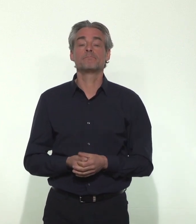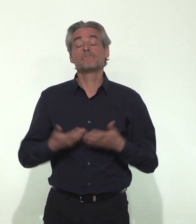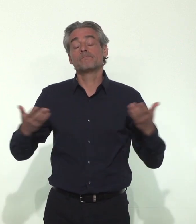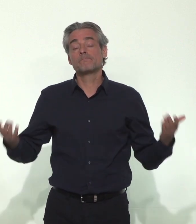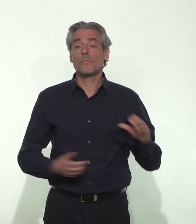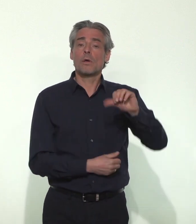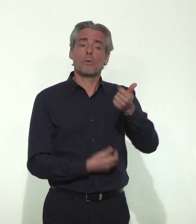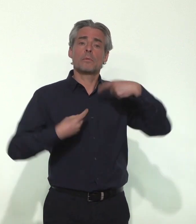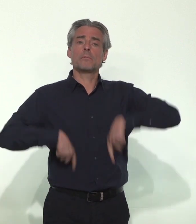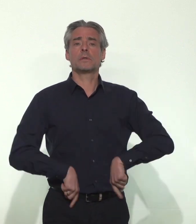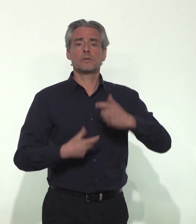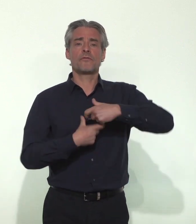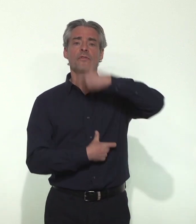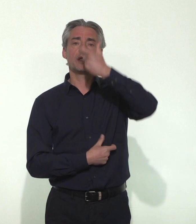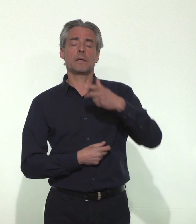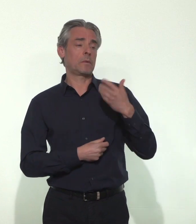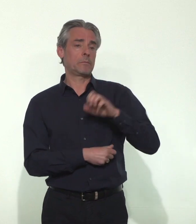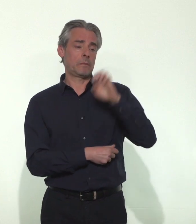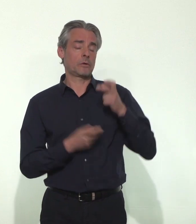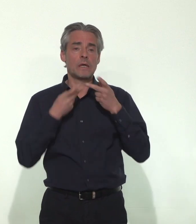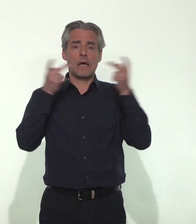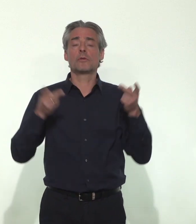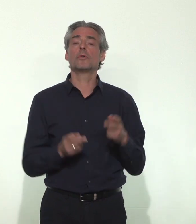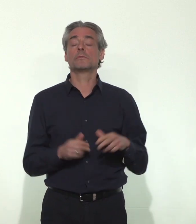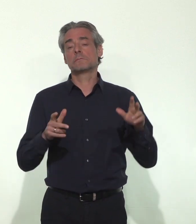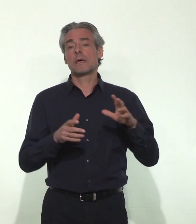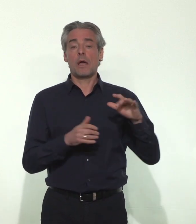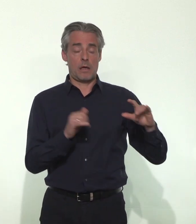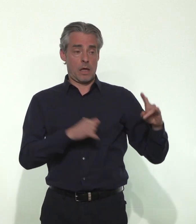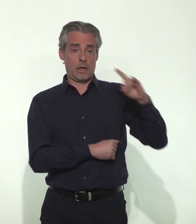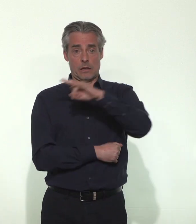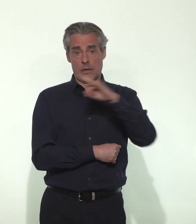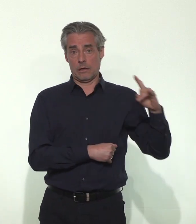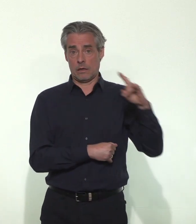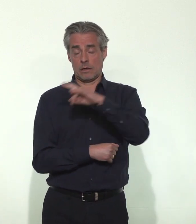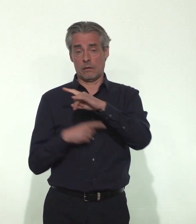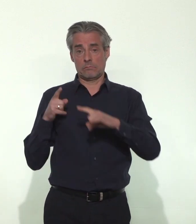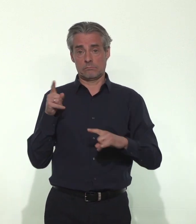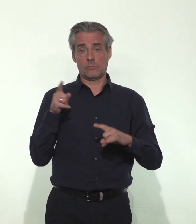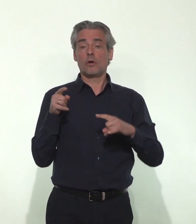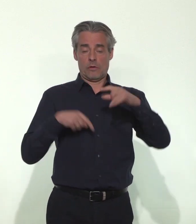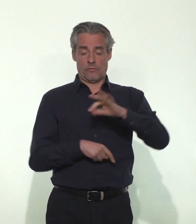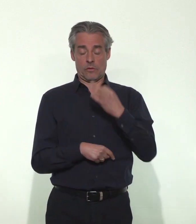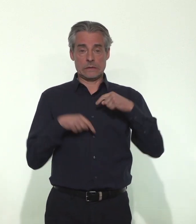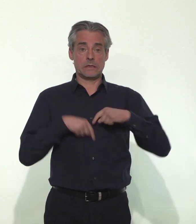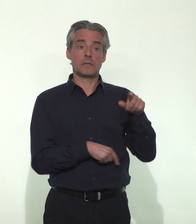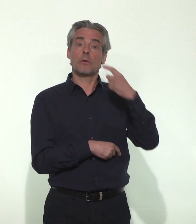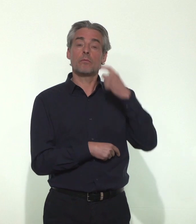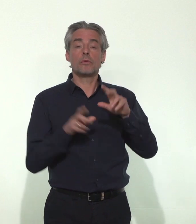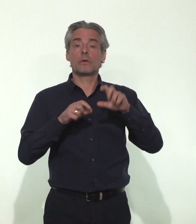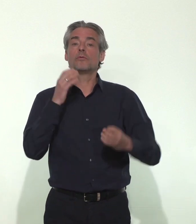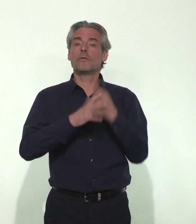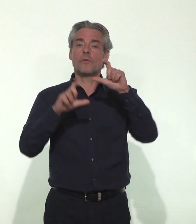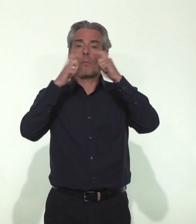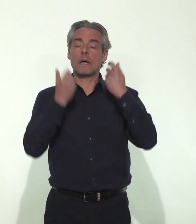Le Premier ministre Edouard Philippe a annoncé mercredi qu'un pont aérien allait être mis en place vers la France pour l'acheminement de